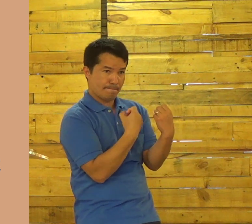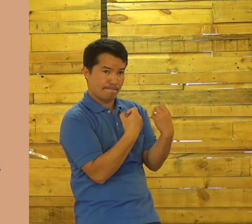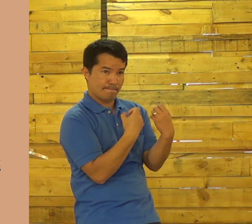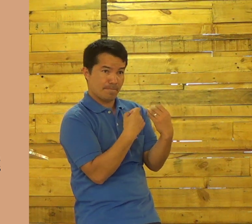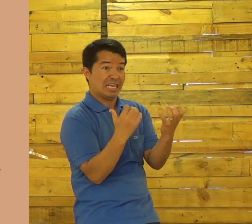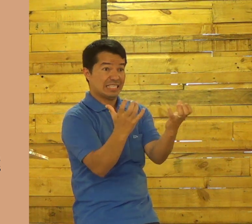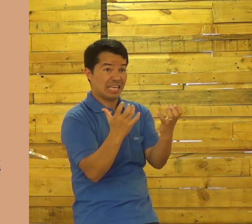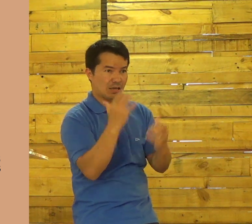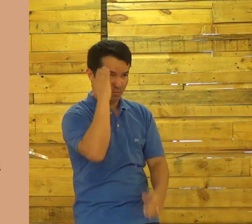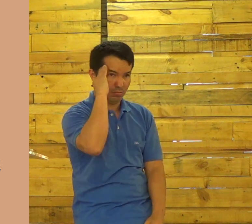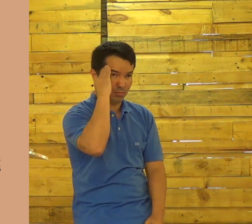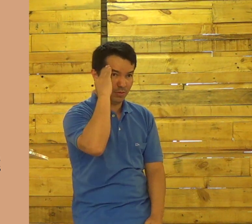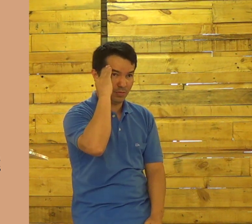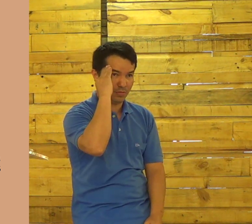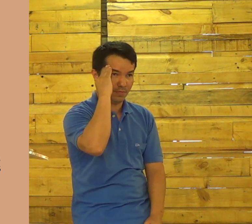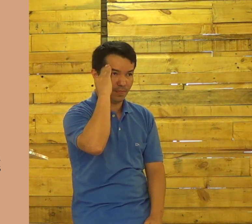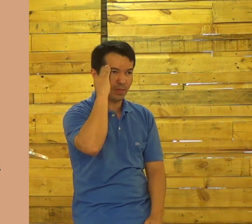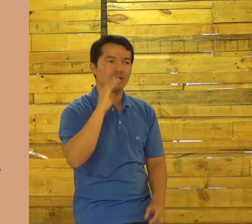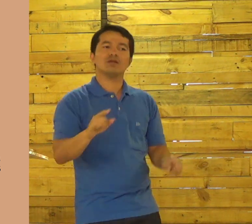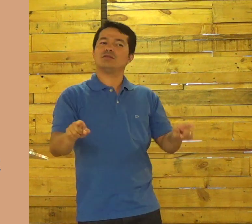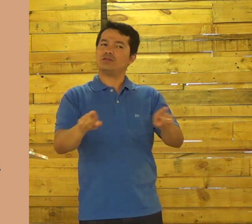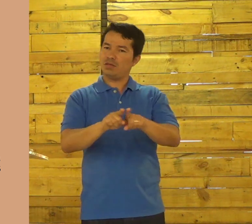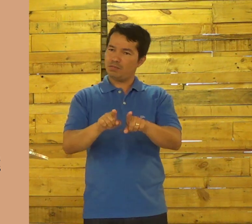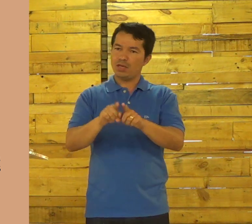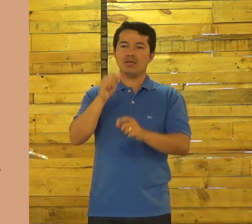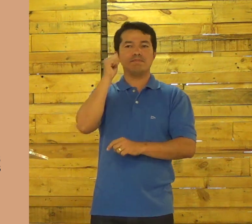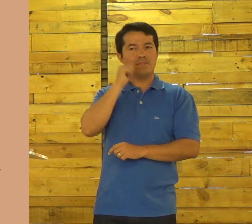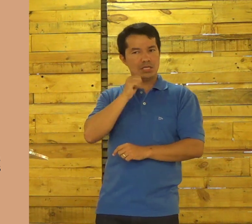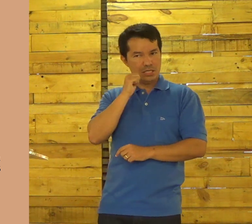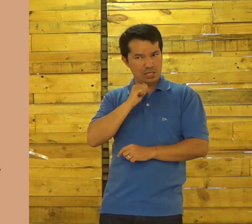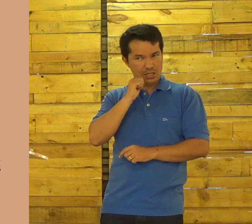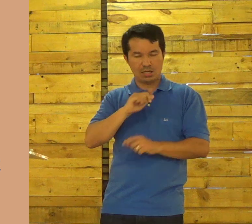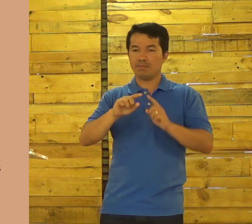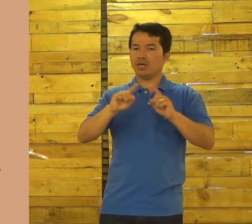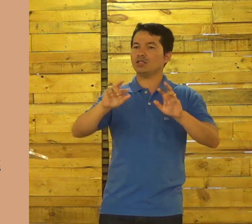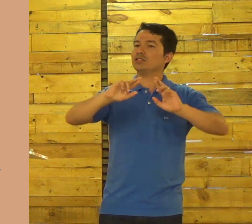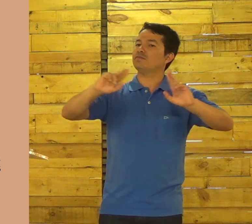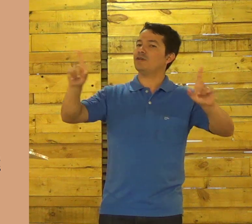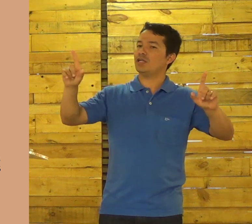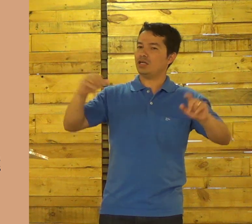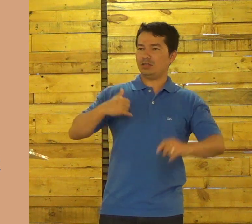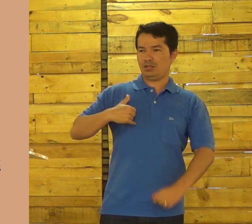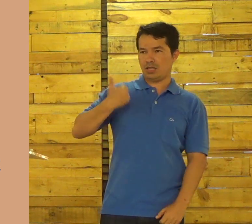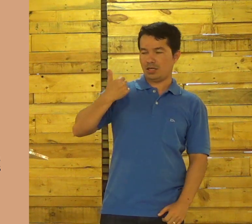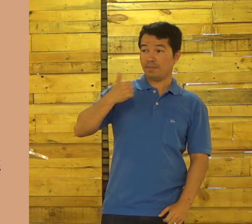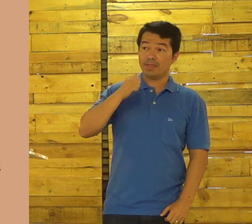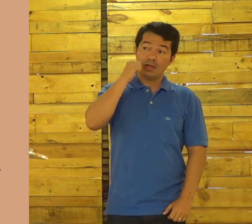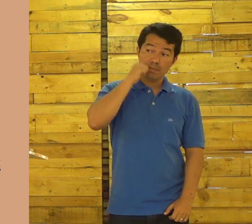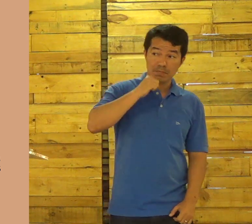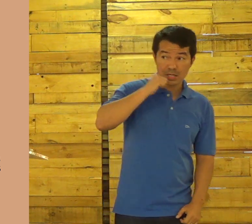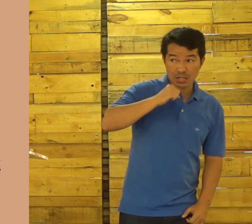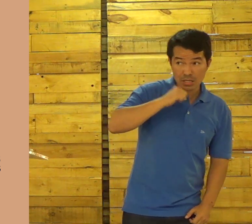que os ensinava. Entendeu? Mas a menina era diferente.